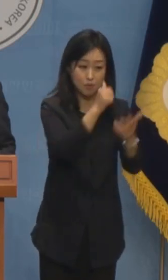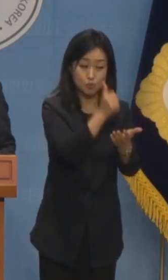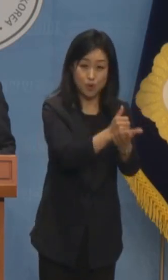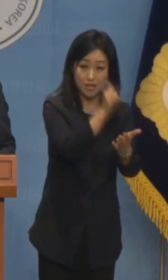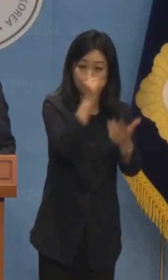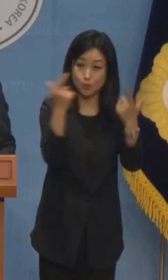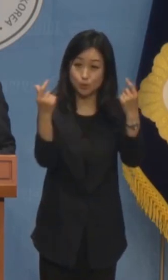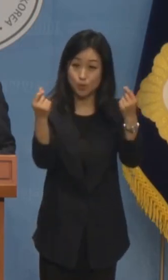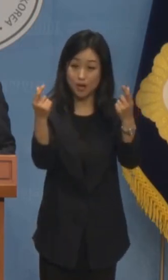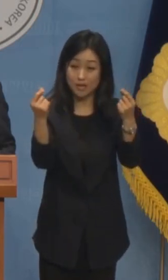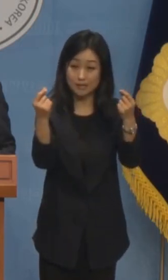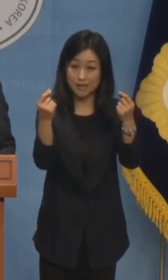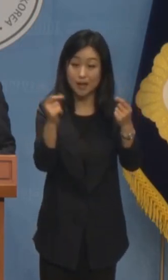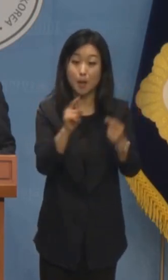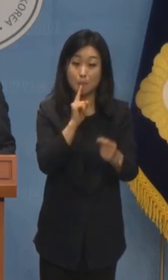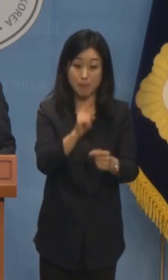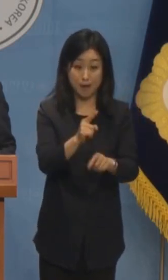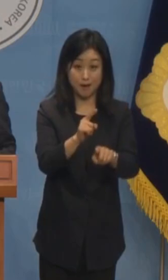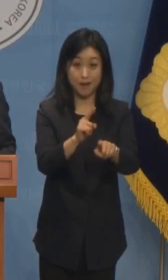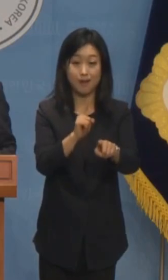상기시켜줄 뿐입니다.